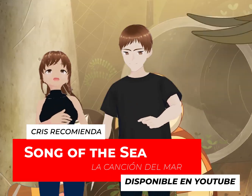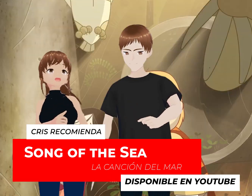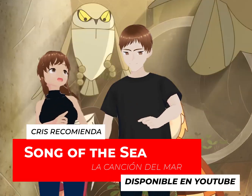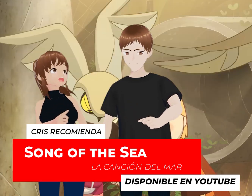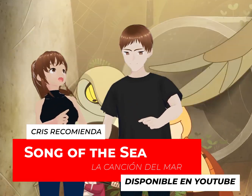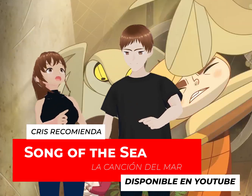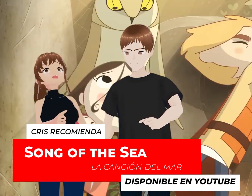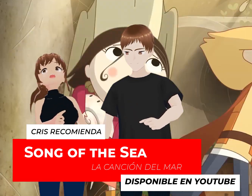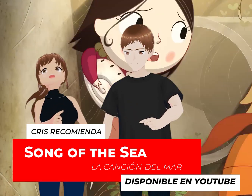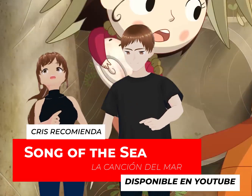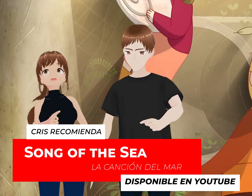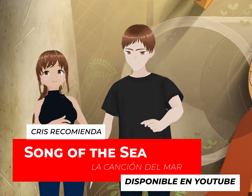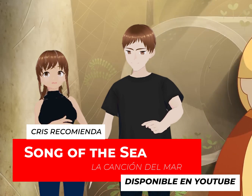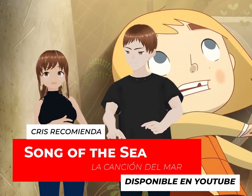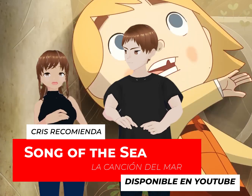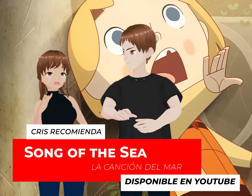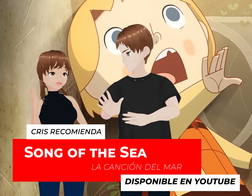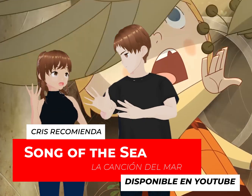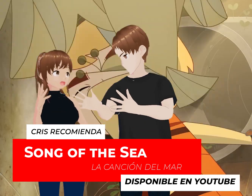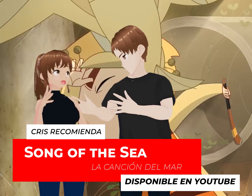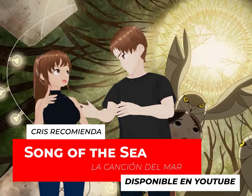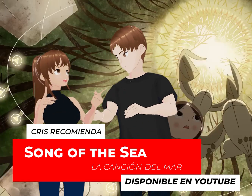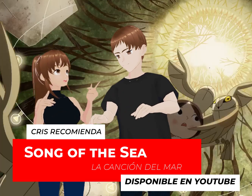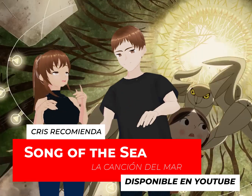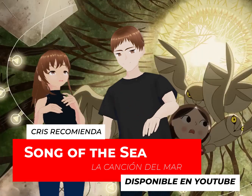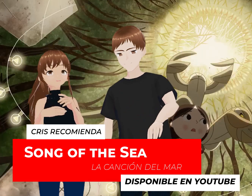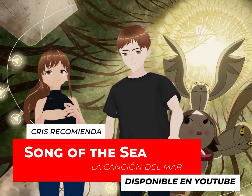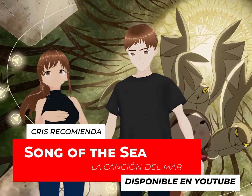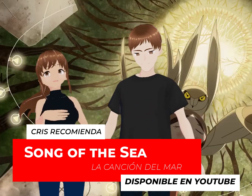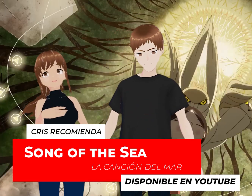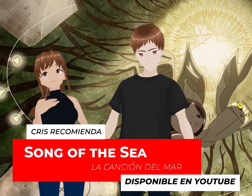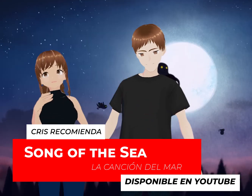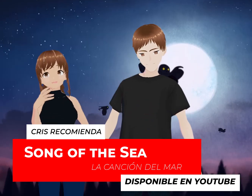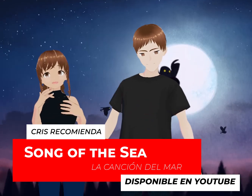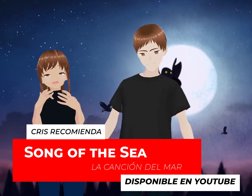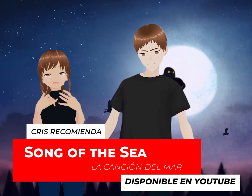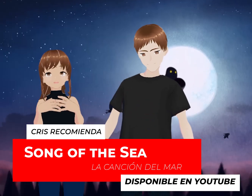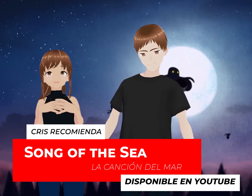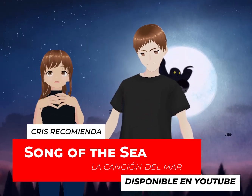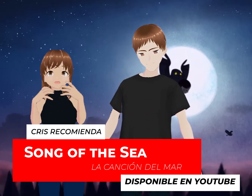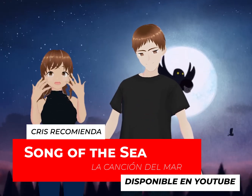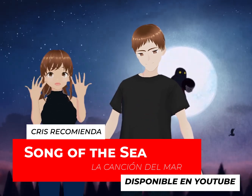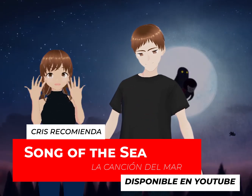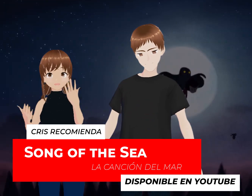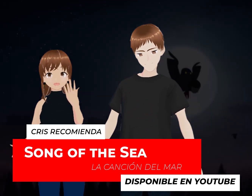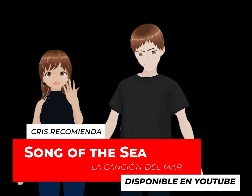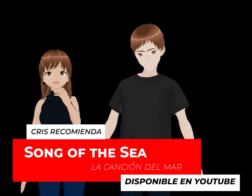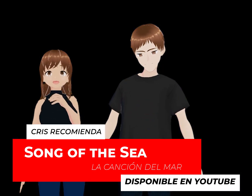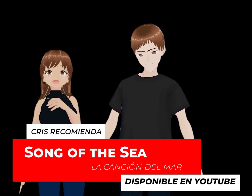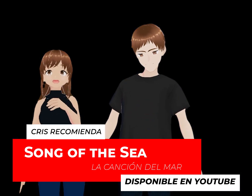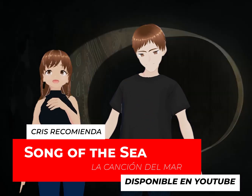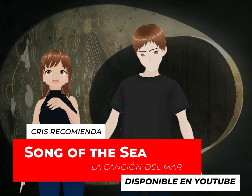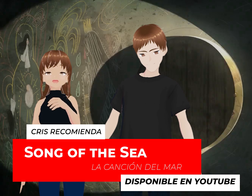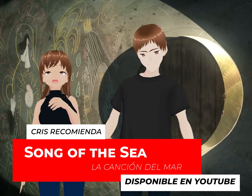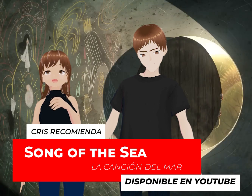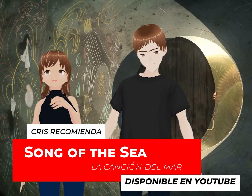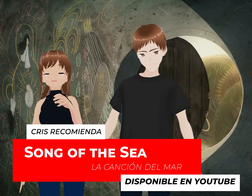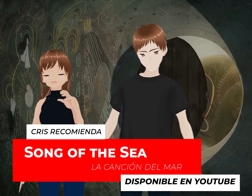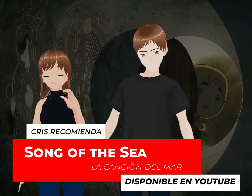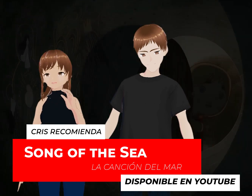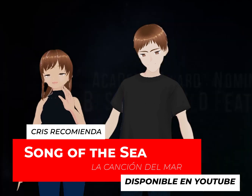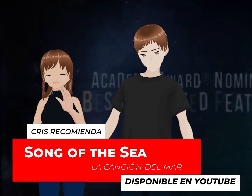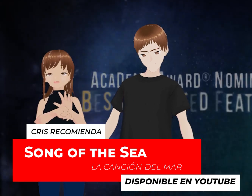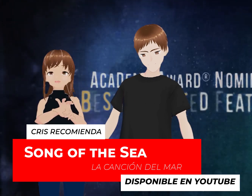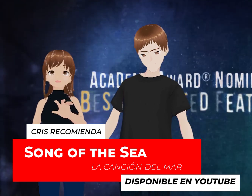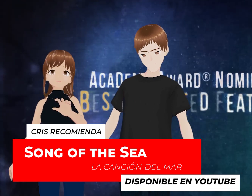país, en Irlanda. Y de hecho siempre me llama la atención cuando están hablando de leyendas irlandesas,